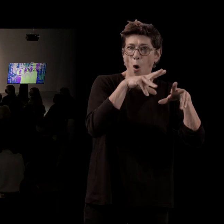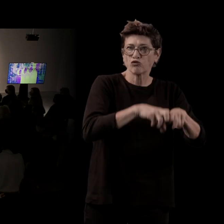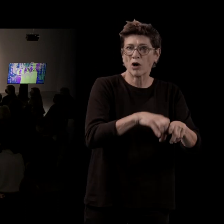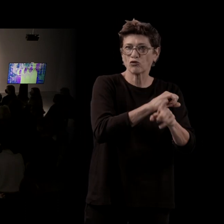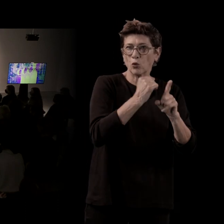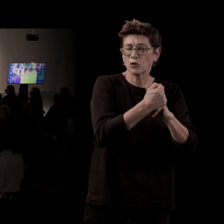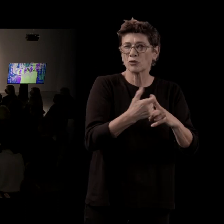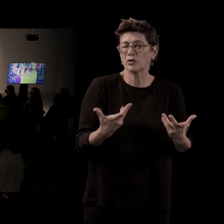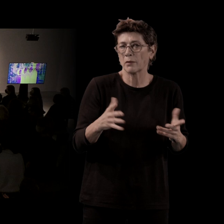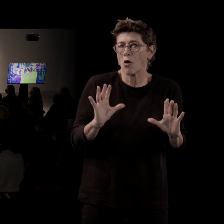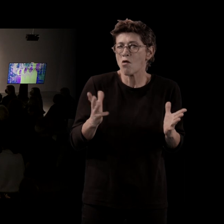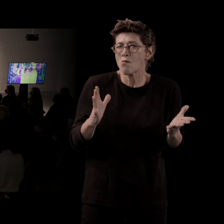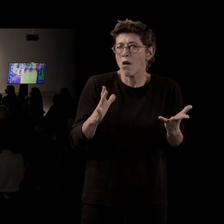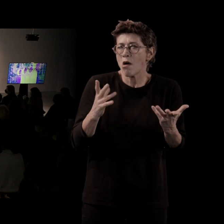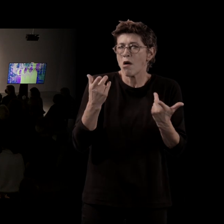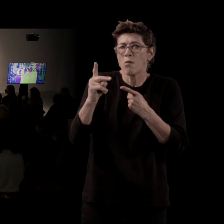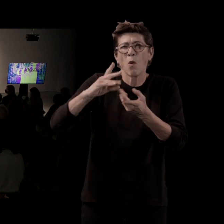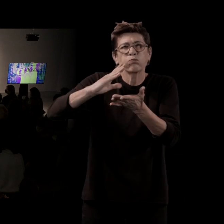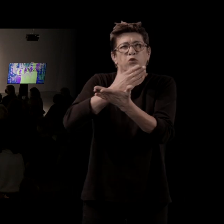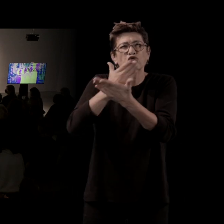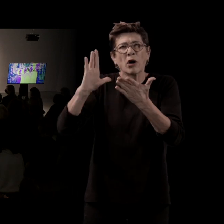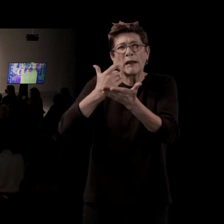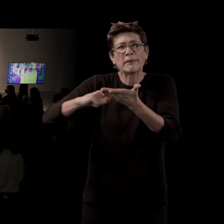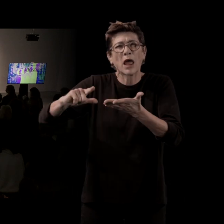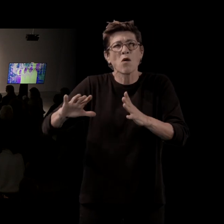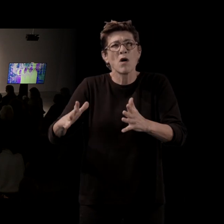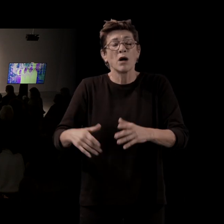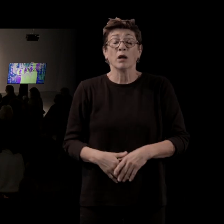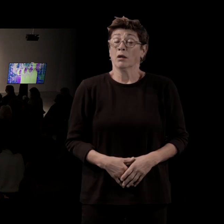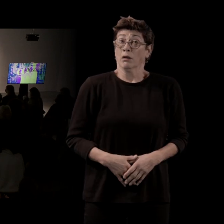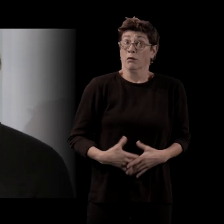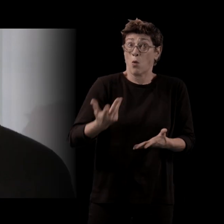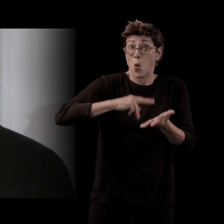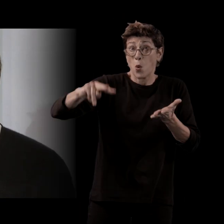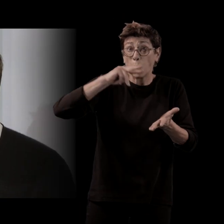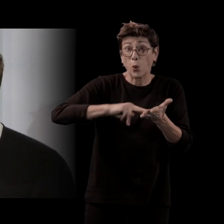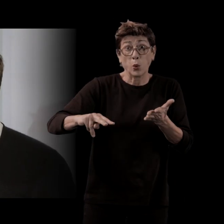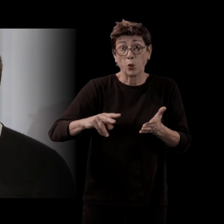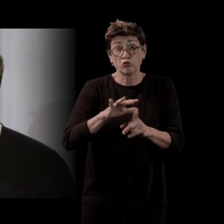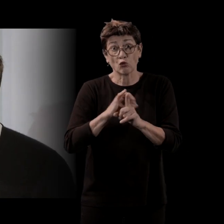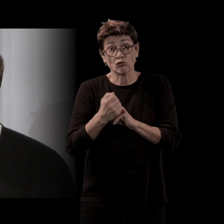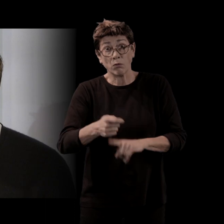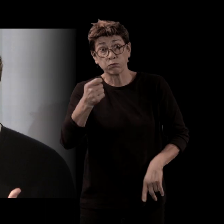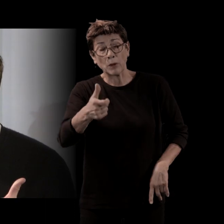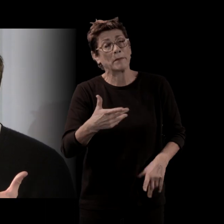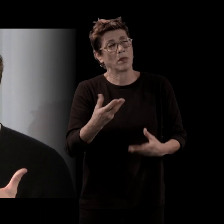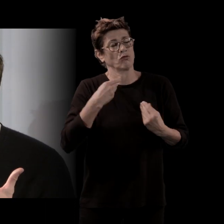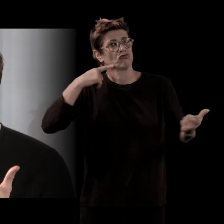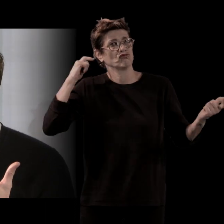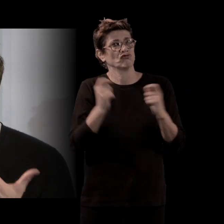comment ça s'articule dans votre projet littéraire ? En fait, je n'en ai pas lu tant que ça. Mais moi, ça a changé ma vision du monde